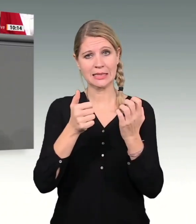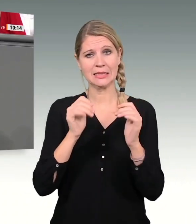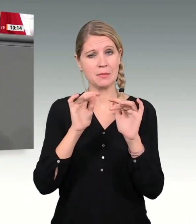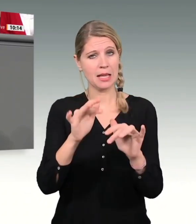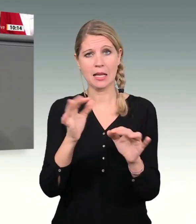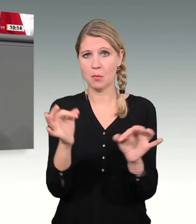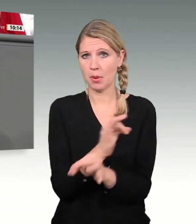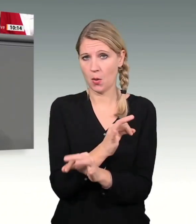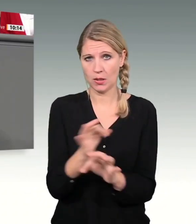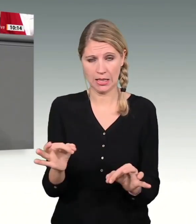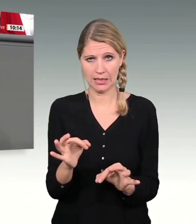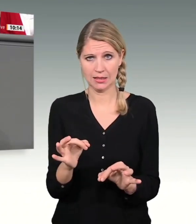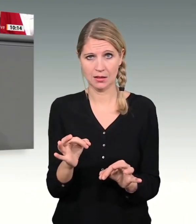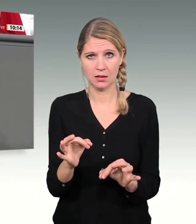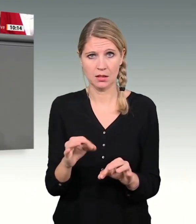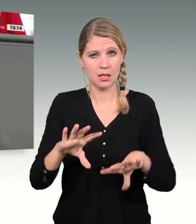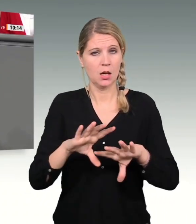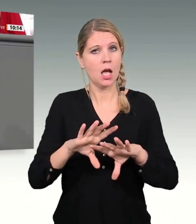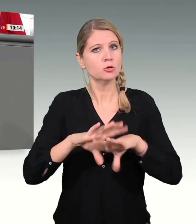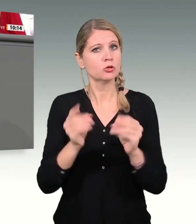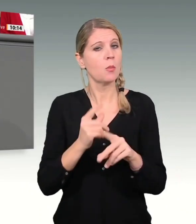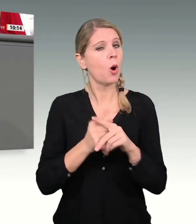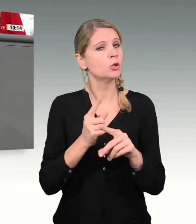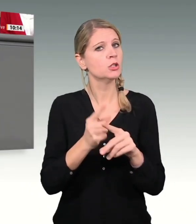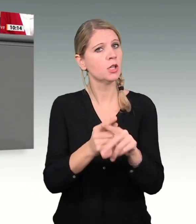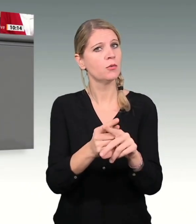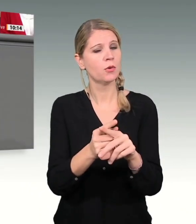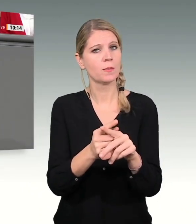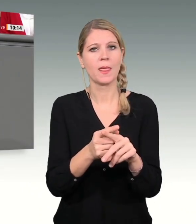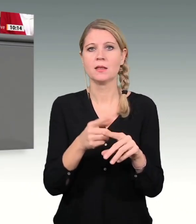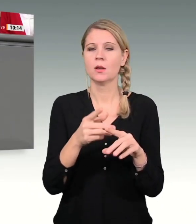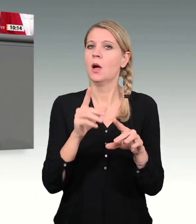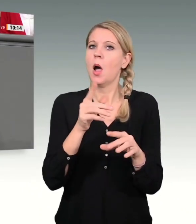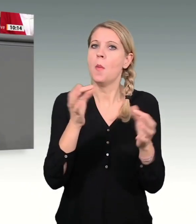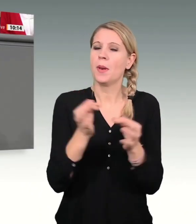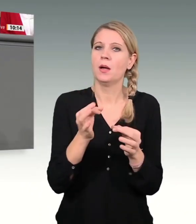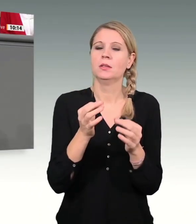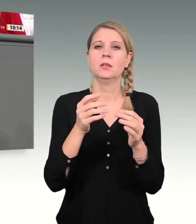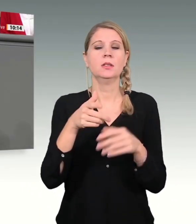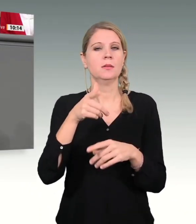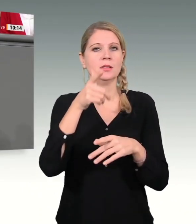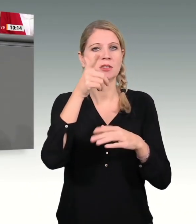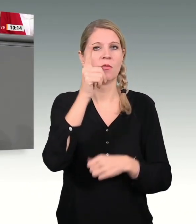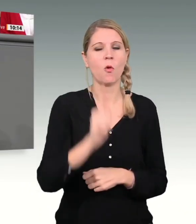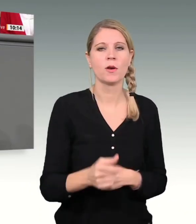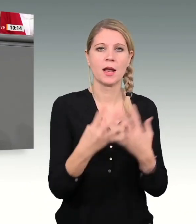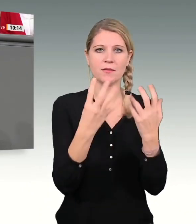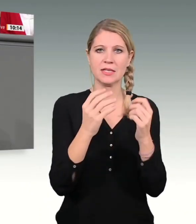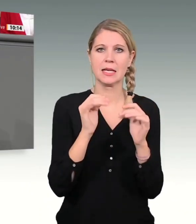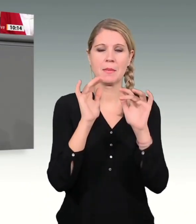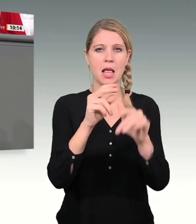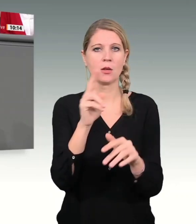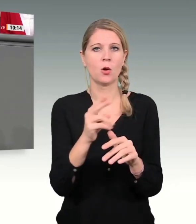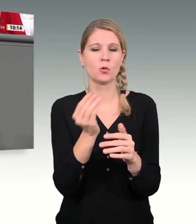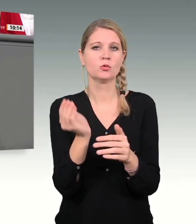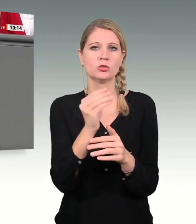nicht benötigt, was grundsätzlich positiv ist. Also statt 240 Milliarden Euro Zusatzschulden nur in Anführungszeichen